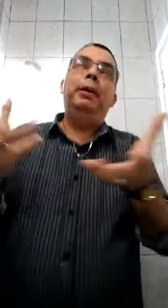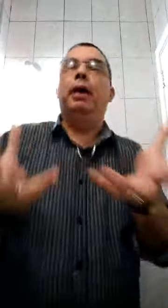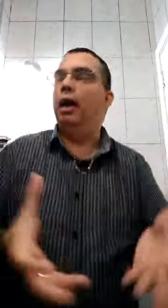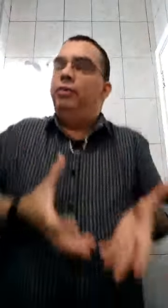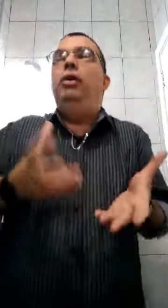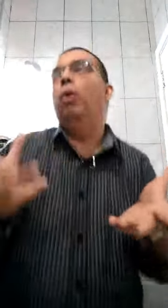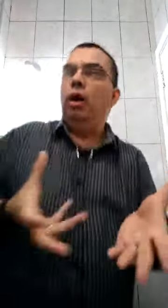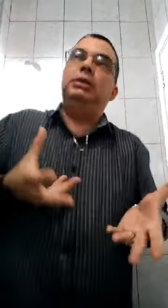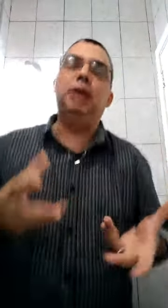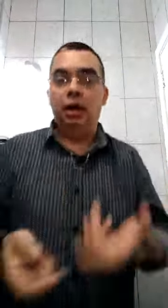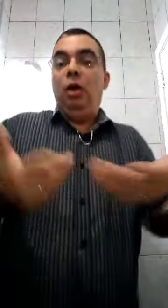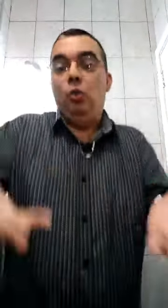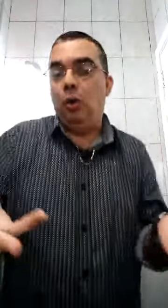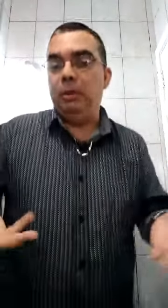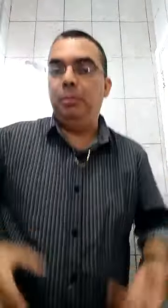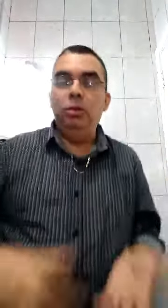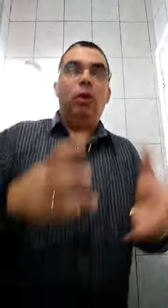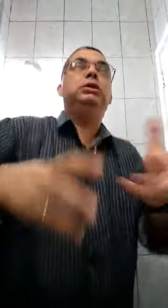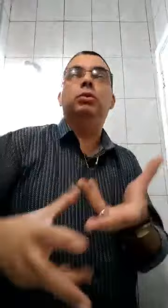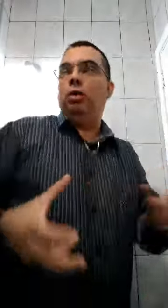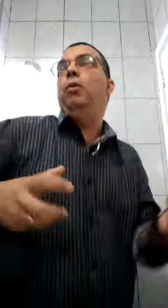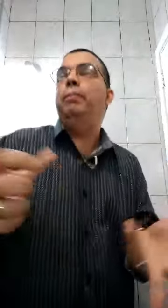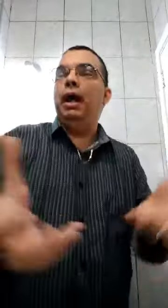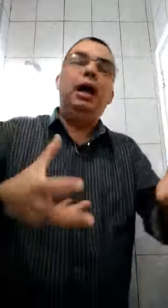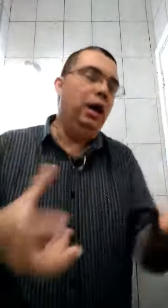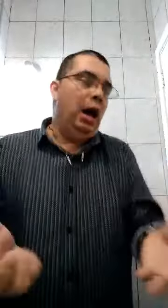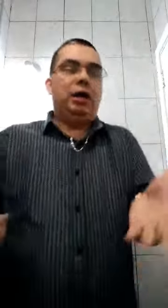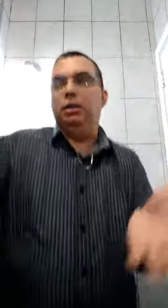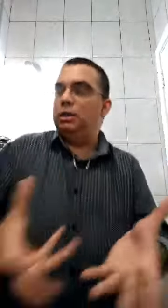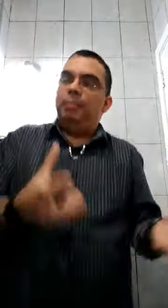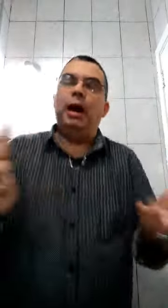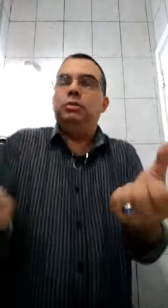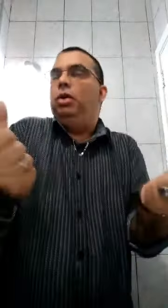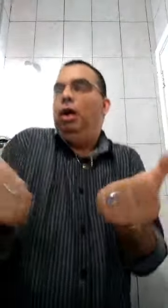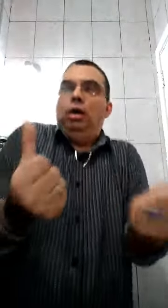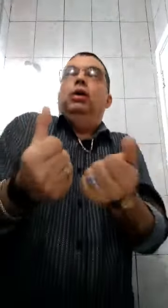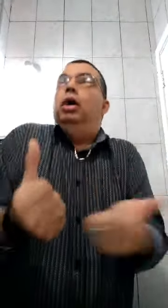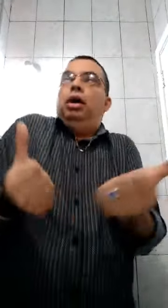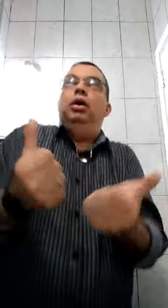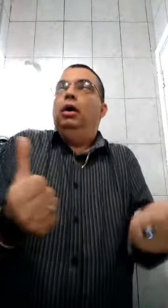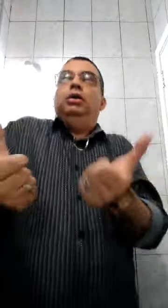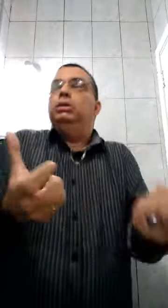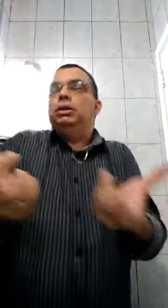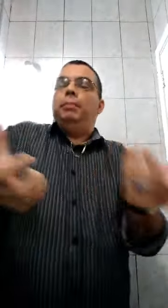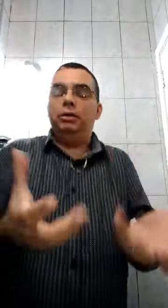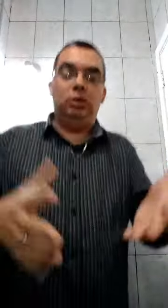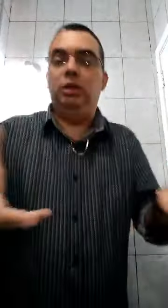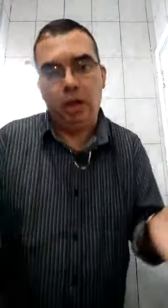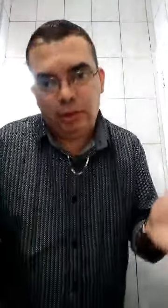é maravilhosa. O homem também, nossa, eu quero comprar aquele sapato, que sapato... Ninguém vai